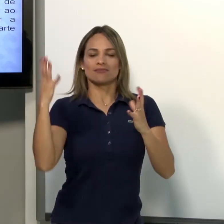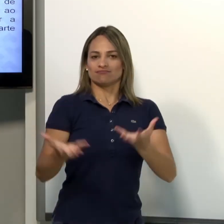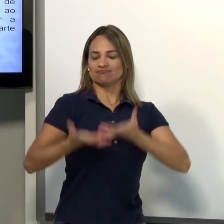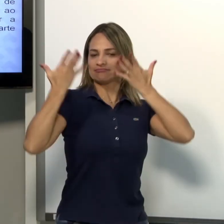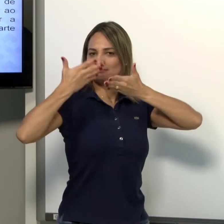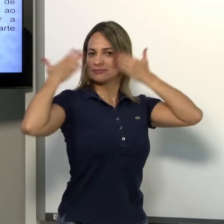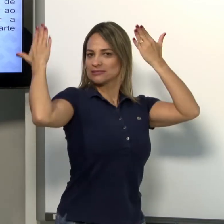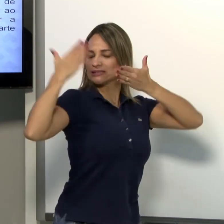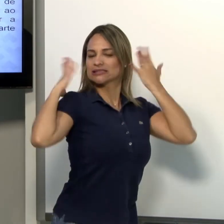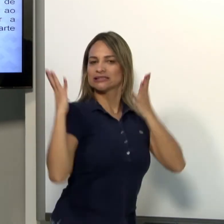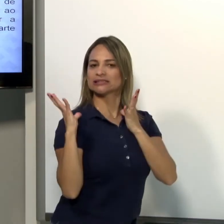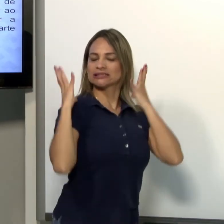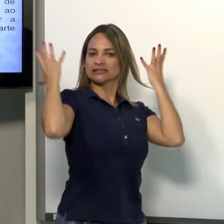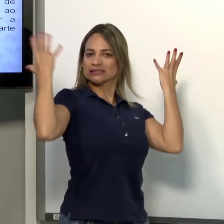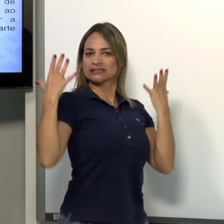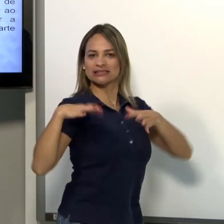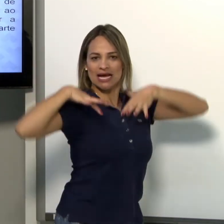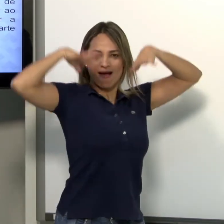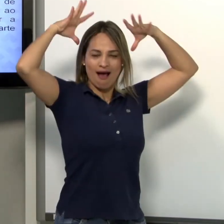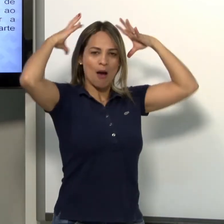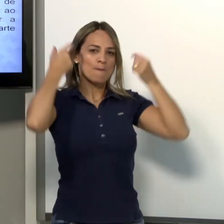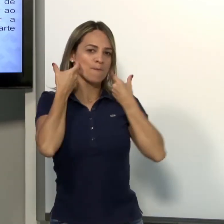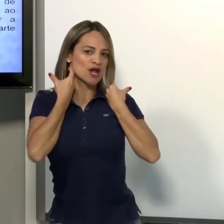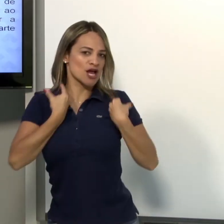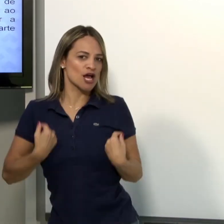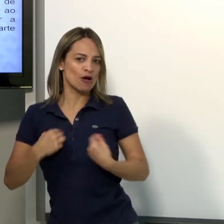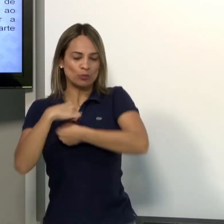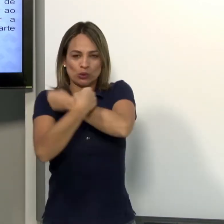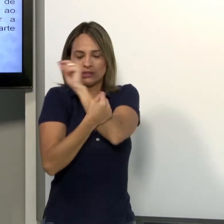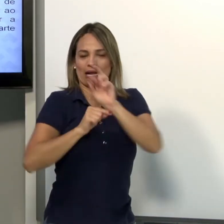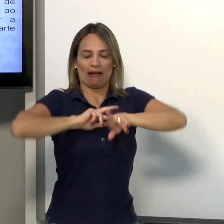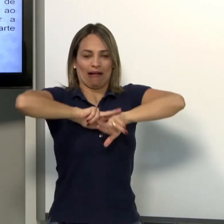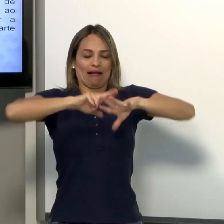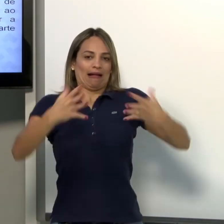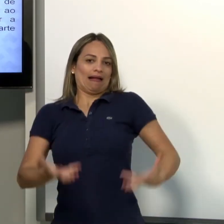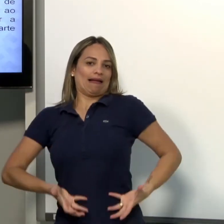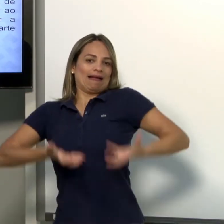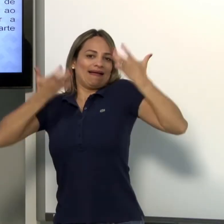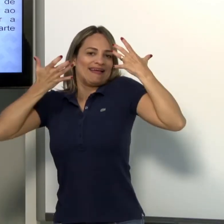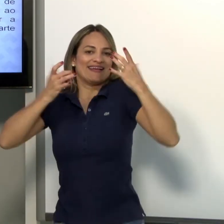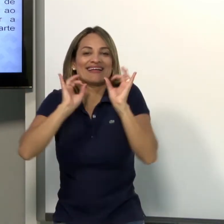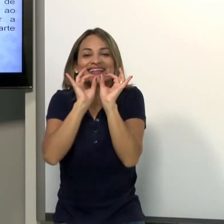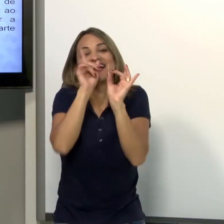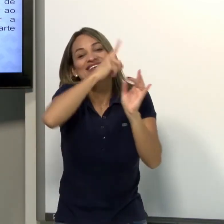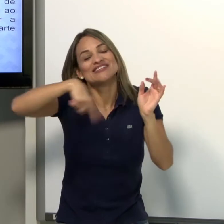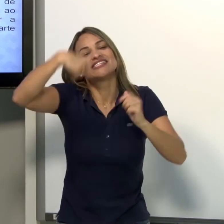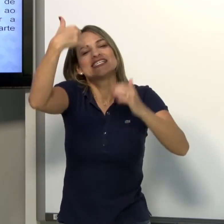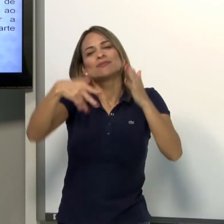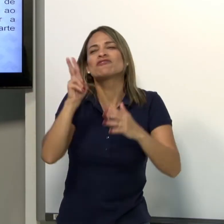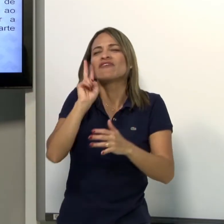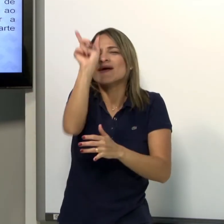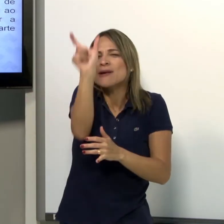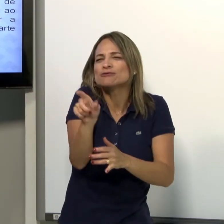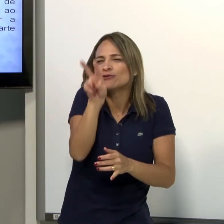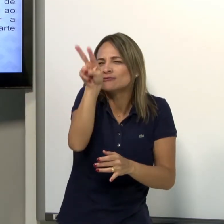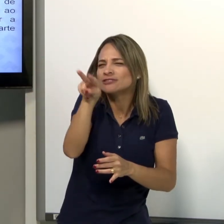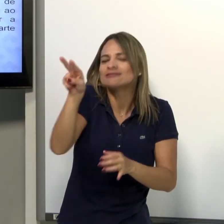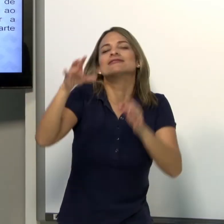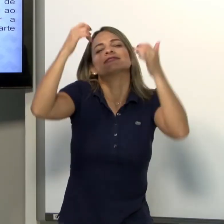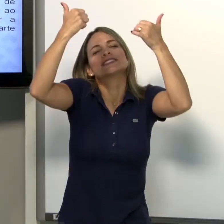dessa forma. Então, tem a pessoa que gosta de andar bem arrumada, bem maquiada, cheia de adereços. Então, cada pessoa é